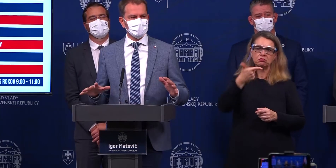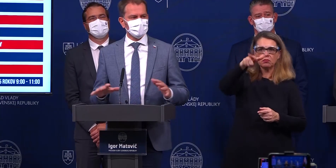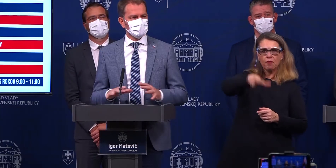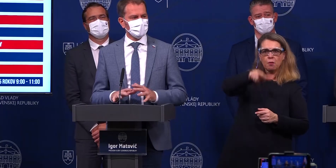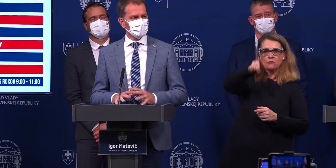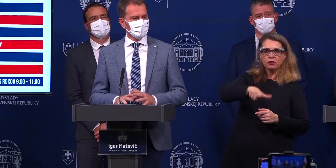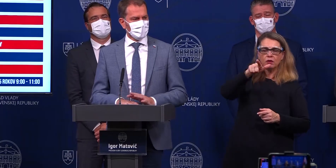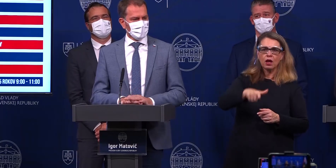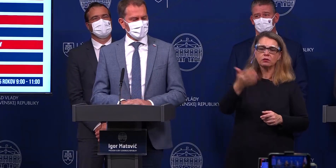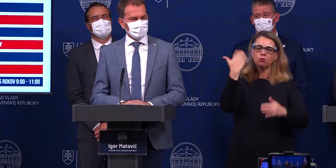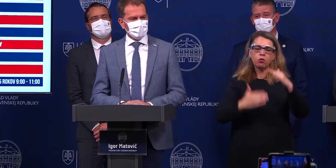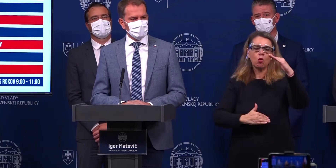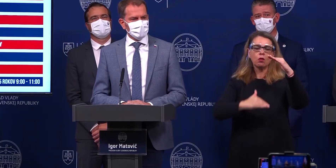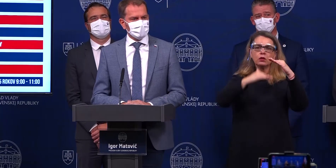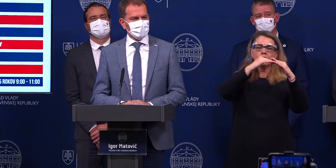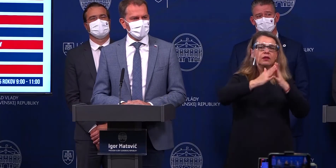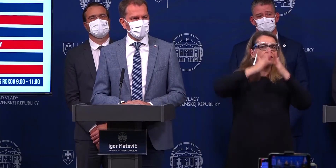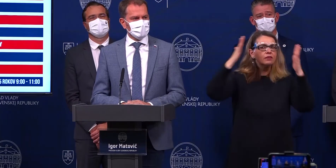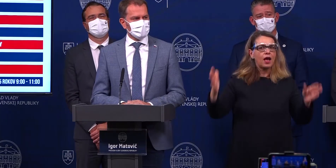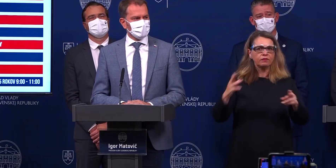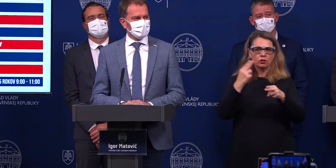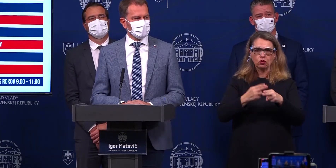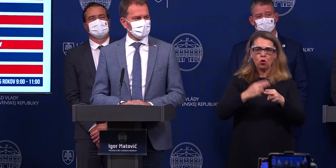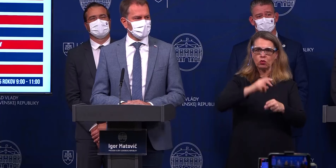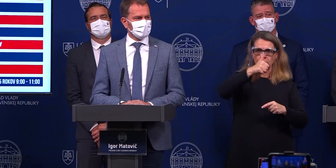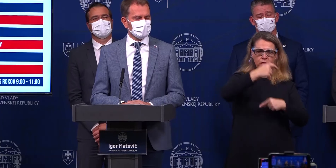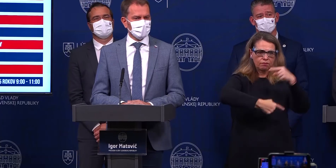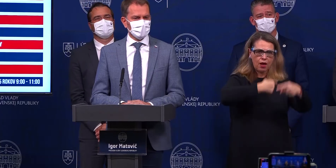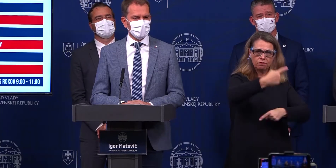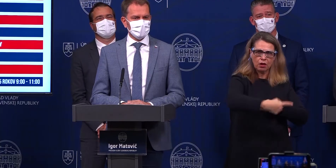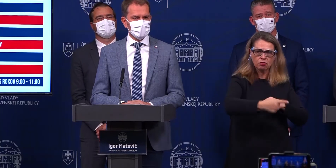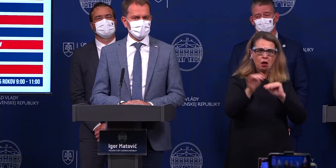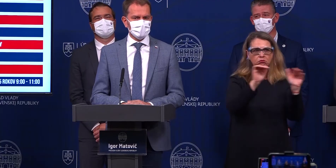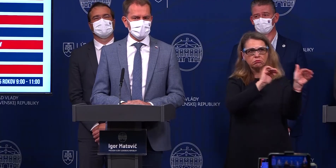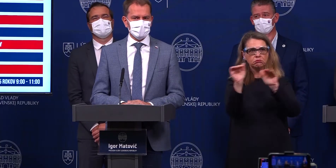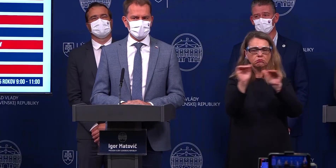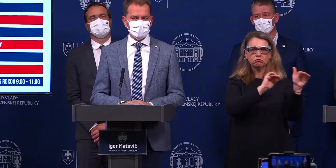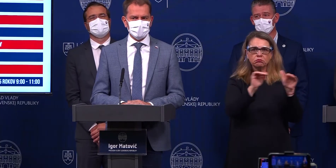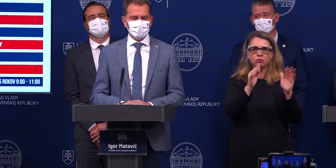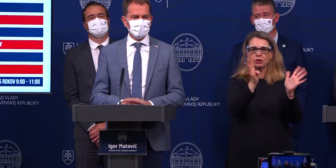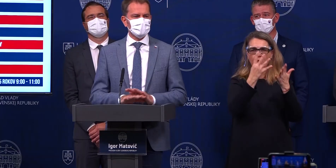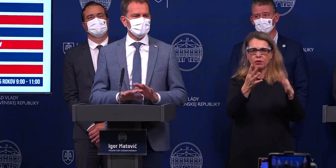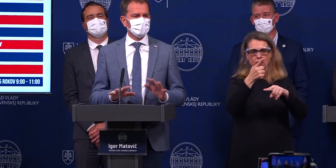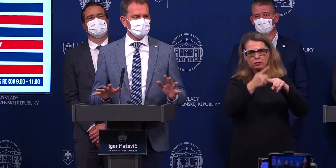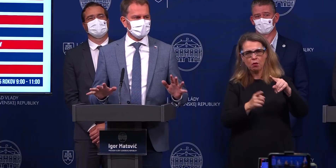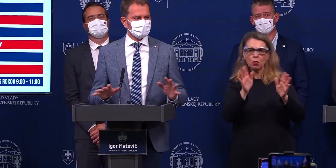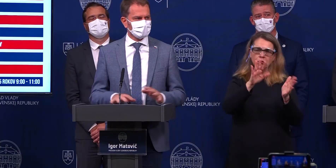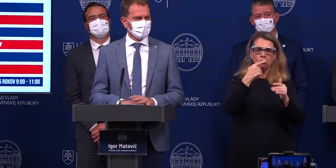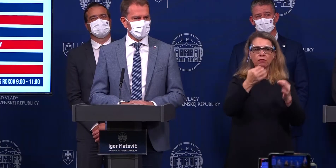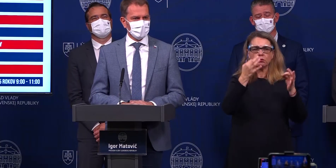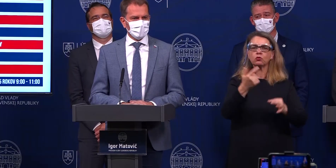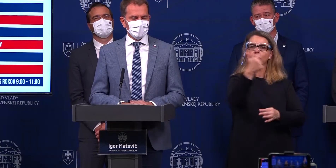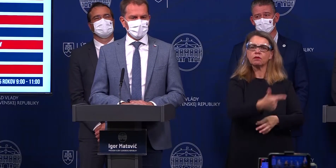mesiace, kde sme dosiahli najväčší počet prípadov počas prvej vlny, tak tá priemerka tam vychádza, myslím, že 19,5, povedzme, že 20.